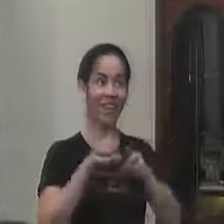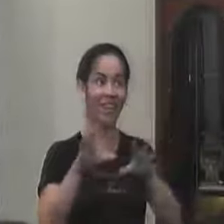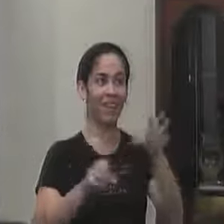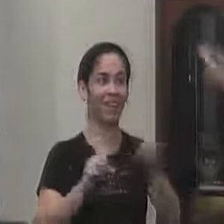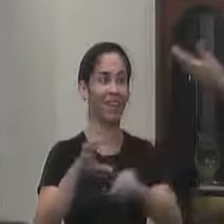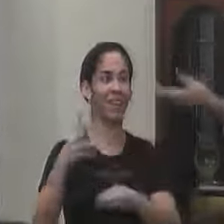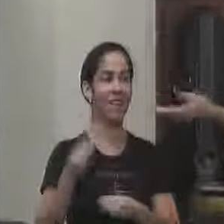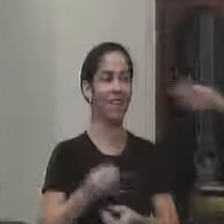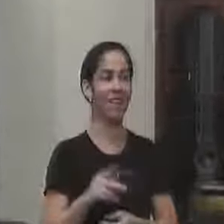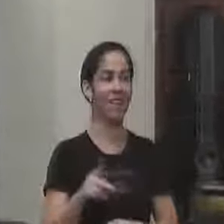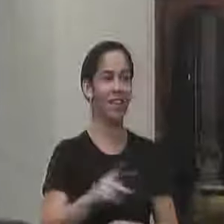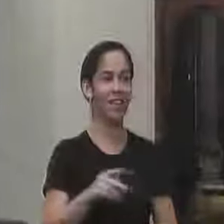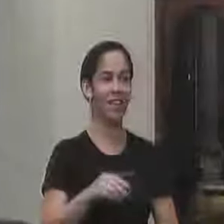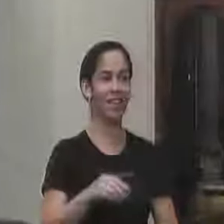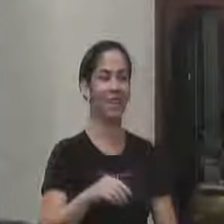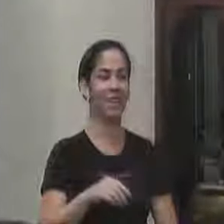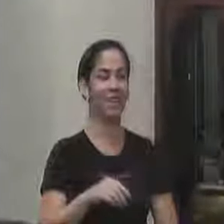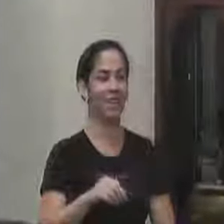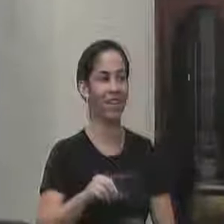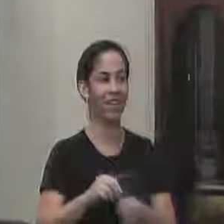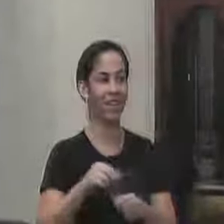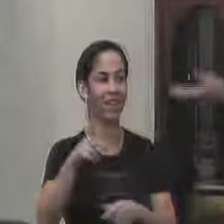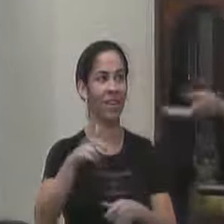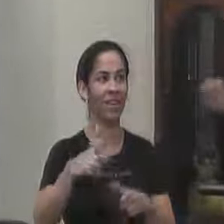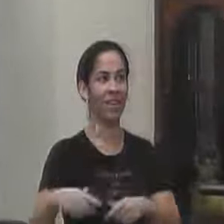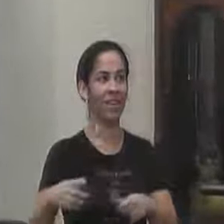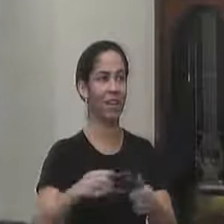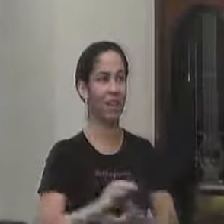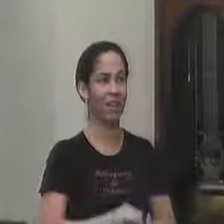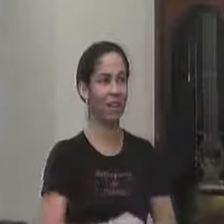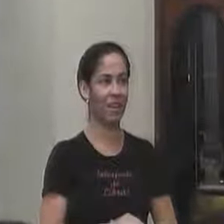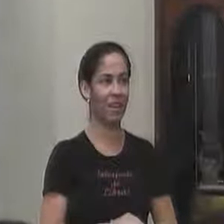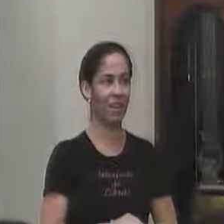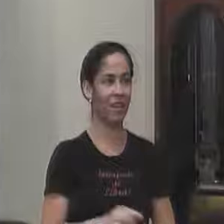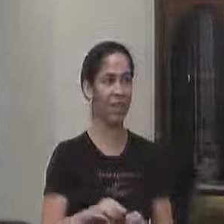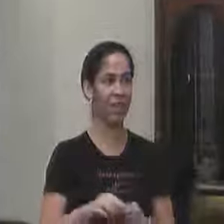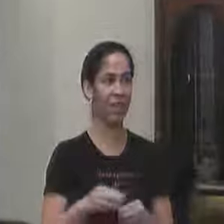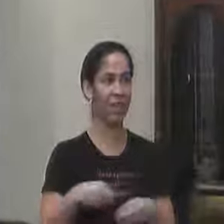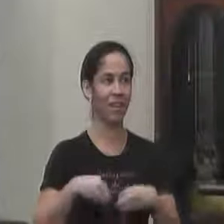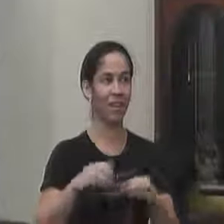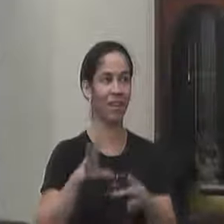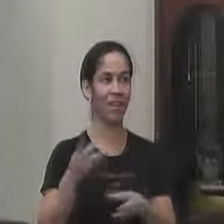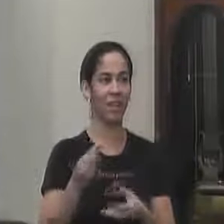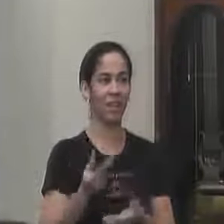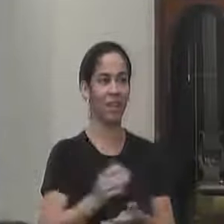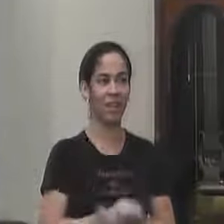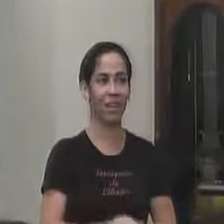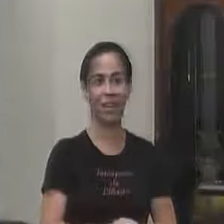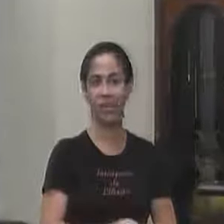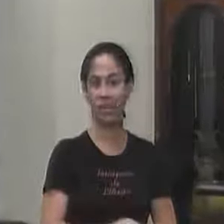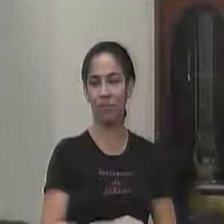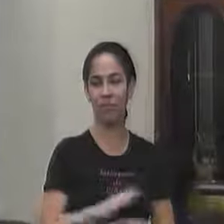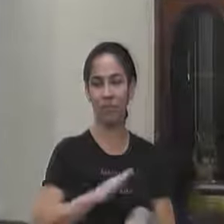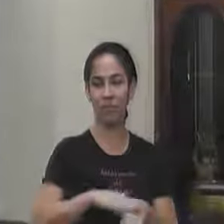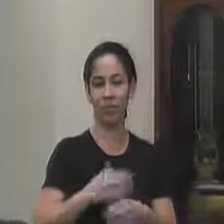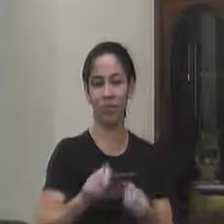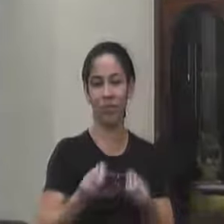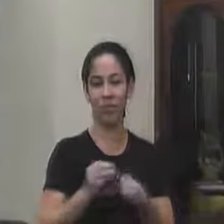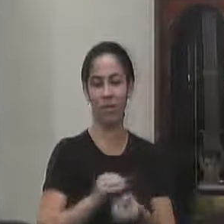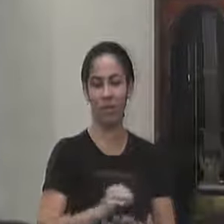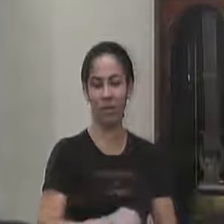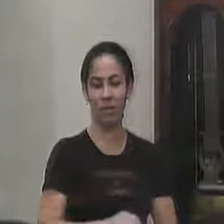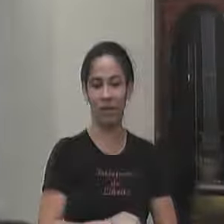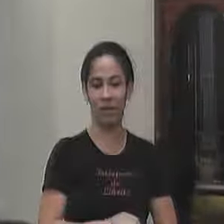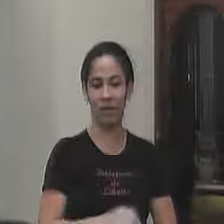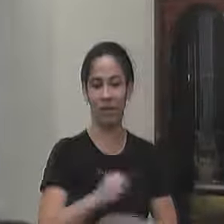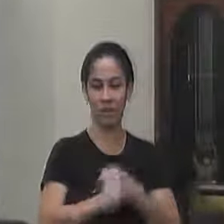material a professora eu tirei coloquei outro lugar e eu vou recolher meu mobiliário que eu mandei para lá mas quem